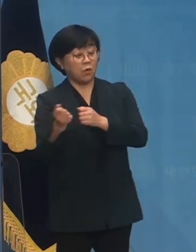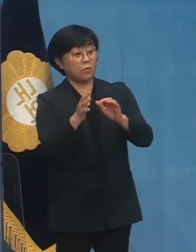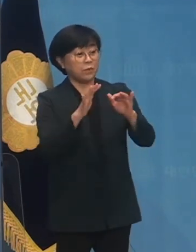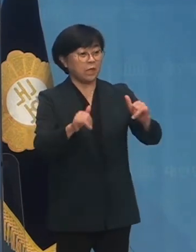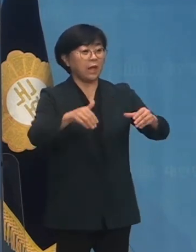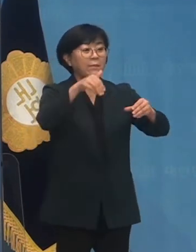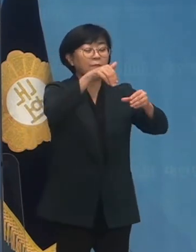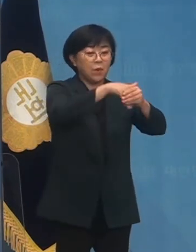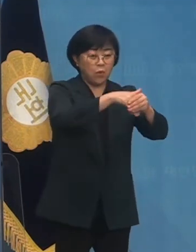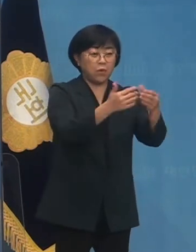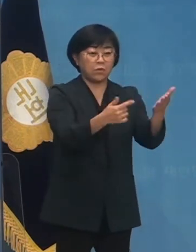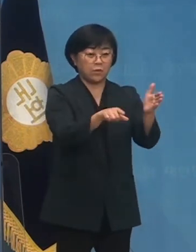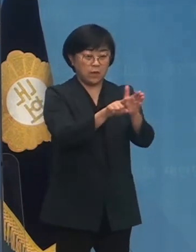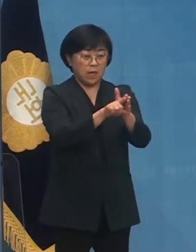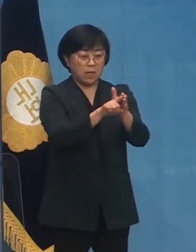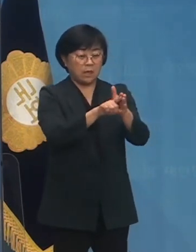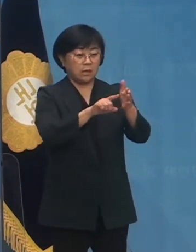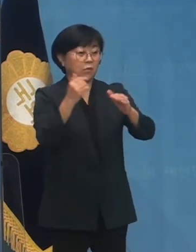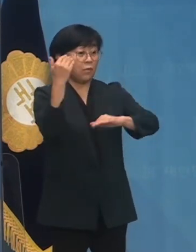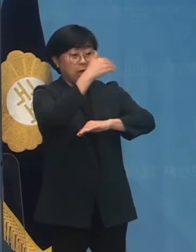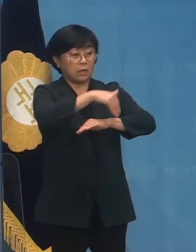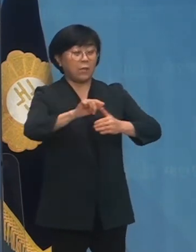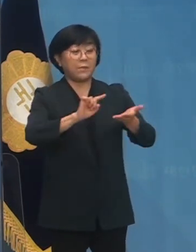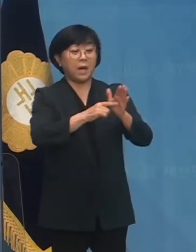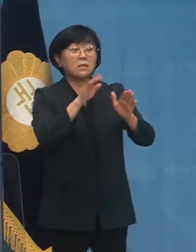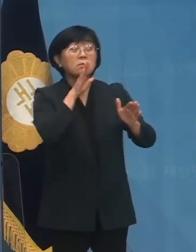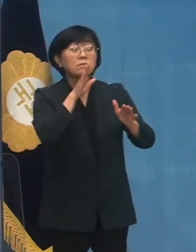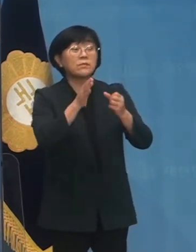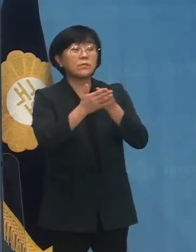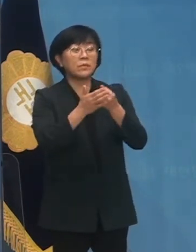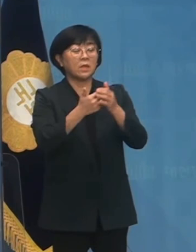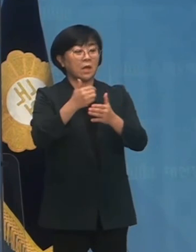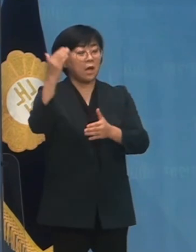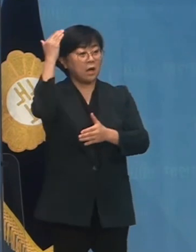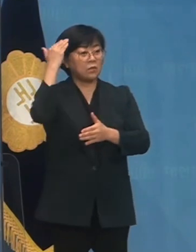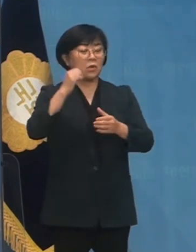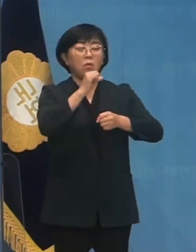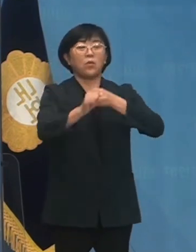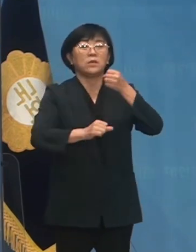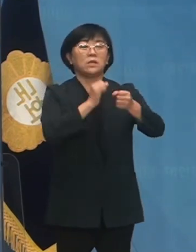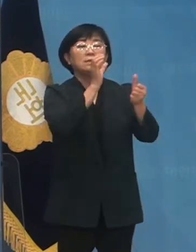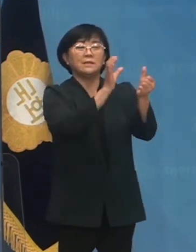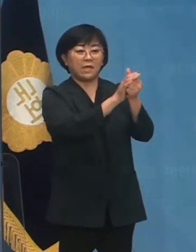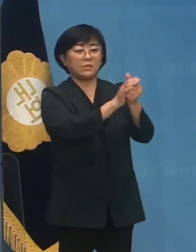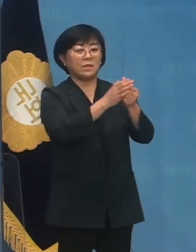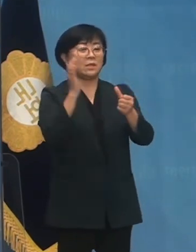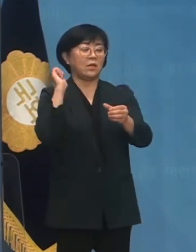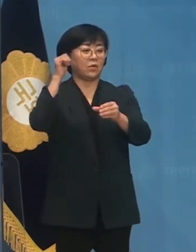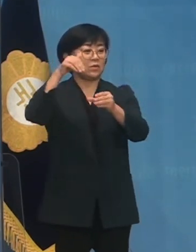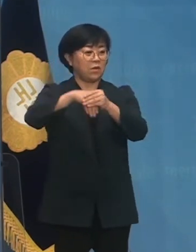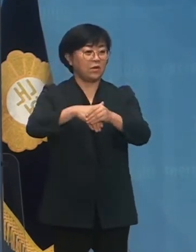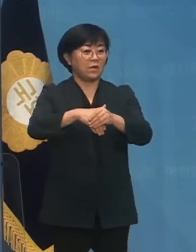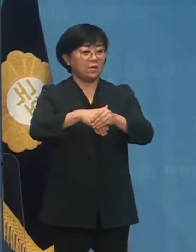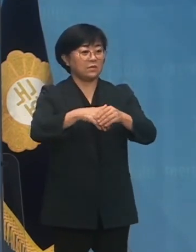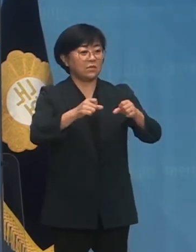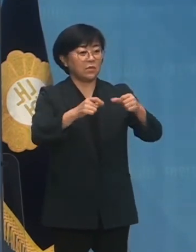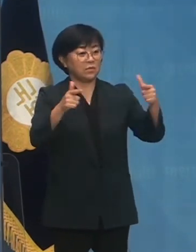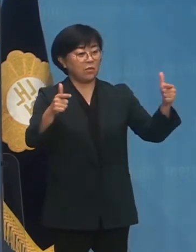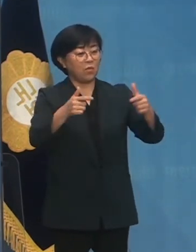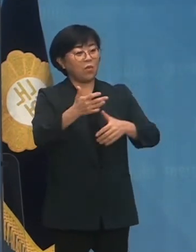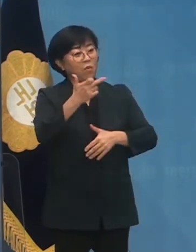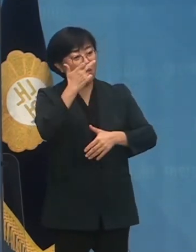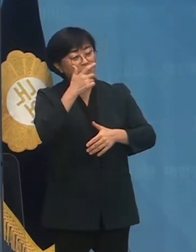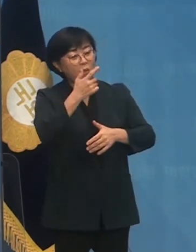표심을 얻기 위한 전략이라고 밝혔지만 대한민국의 5년을 책임질 대선 경쟁이 점점 흐미기가